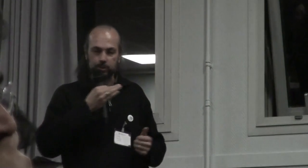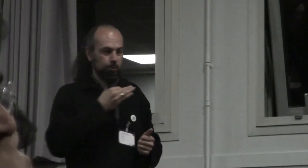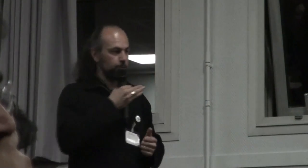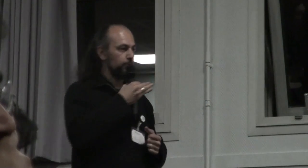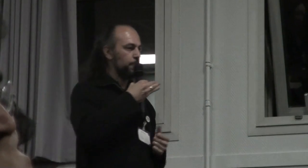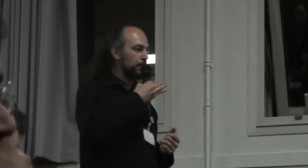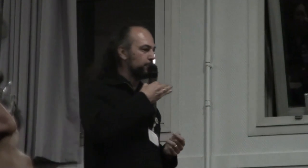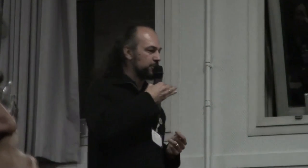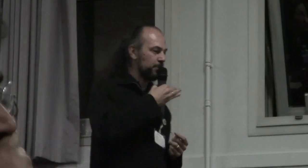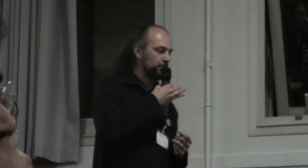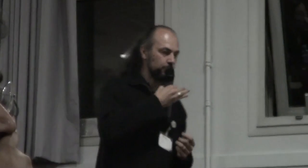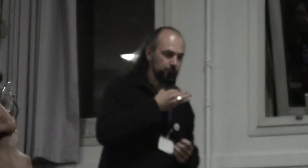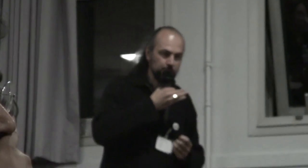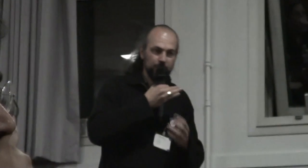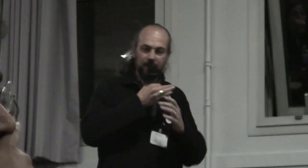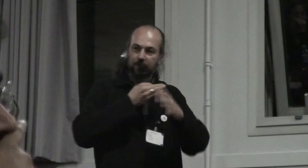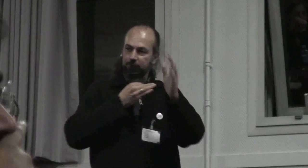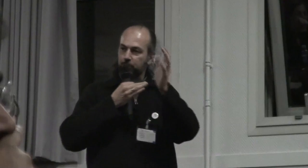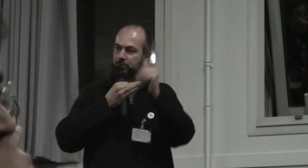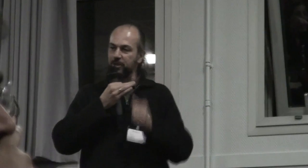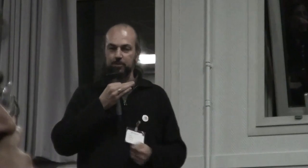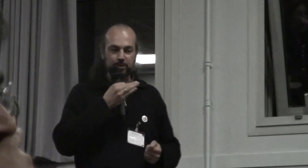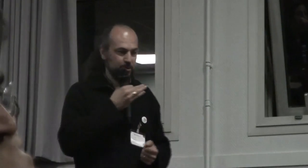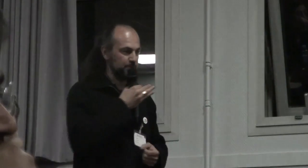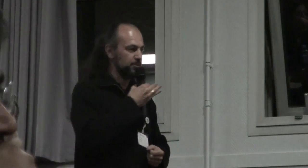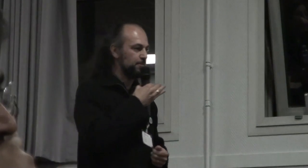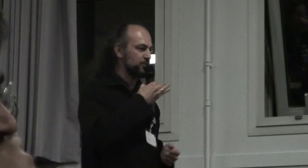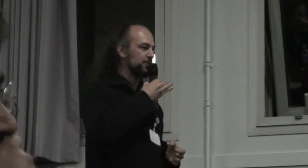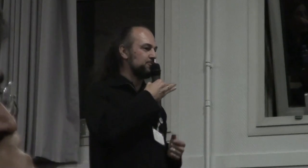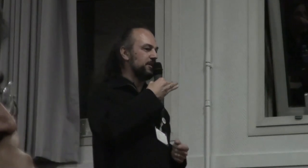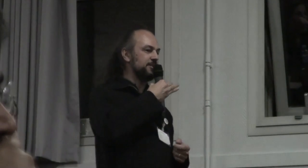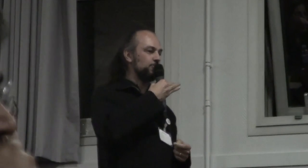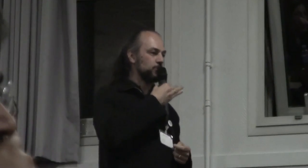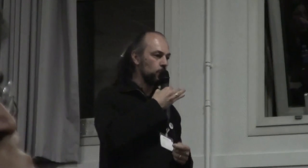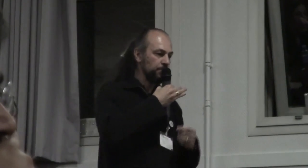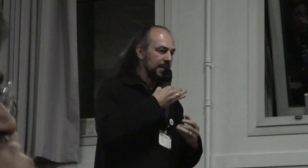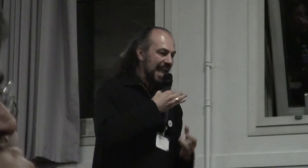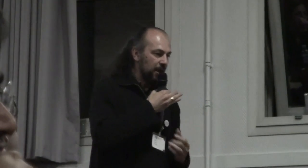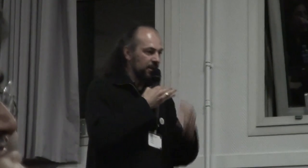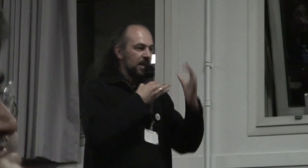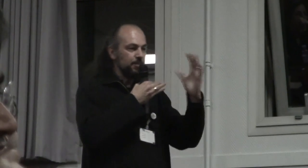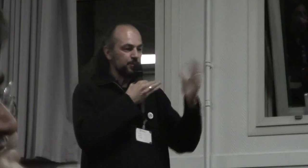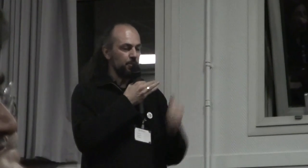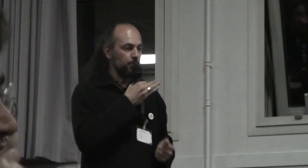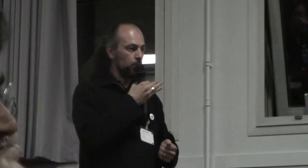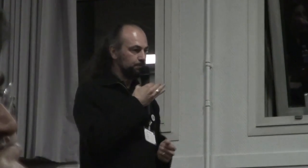de continuer à entretenir pendant je ne pas si vous allez manger ou balader ou quoi que ce soit il me semble que